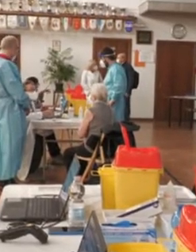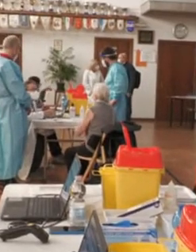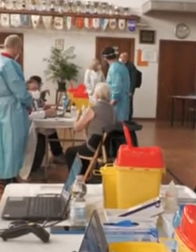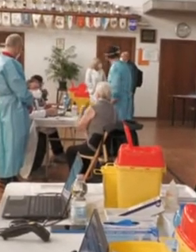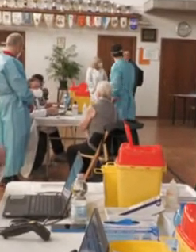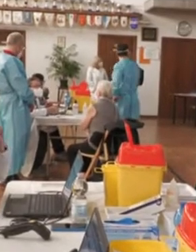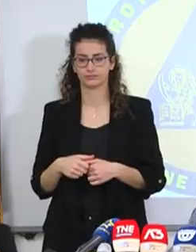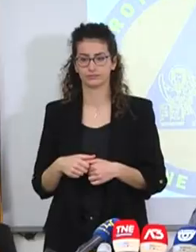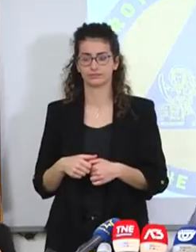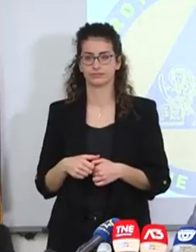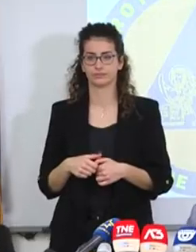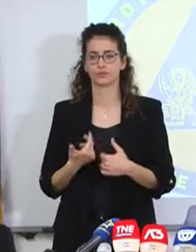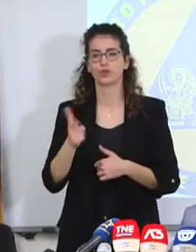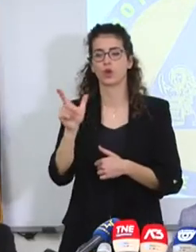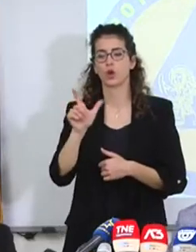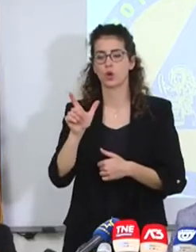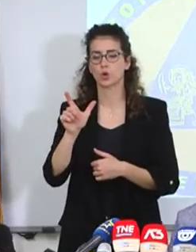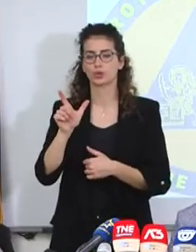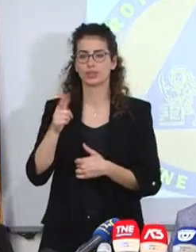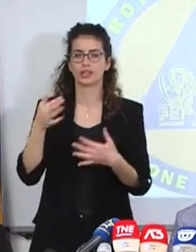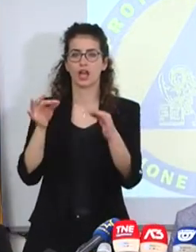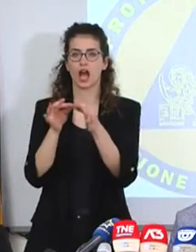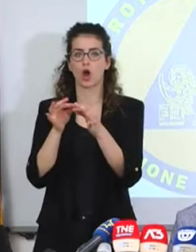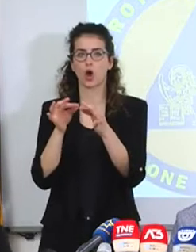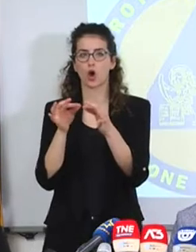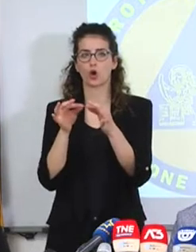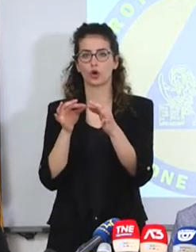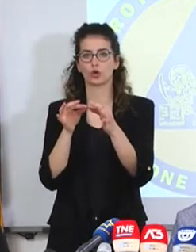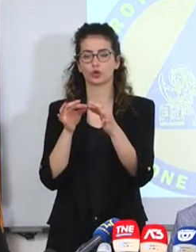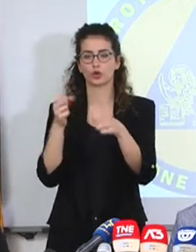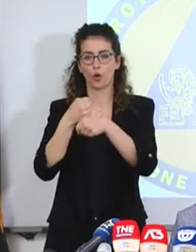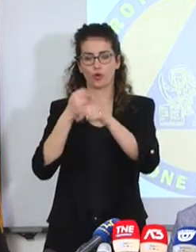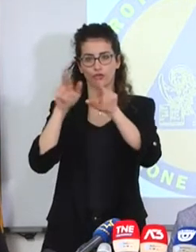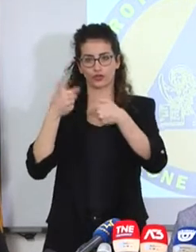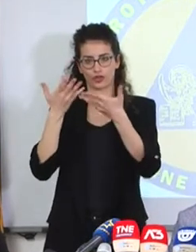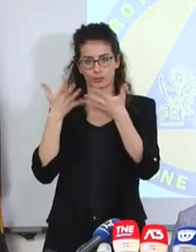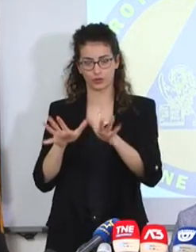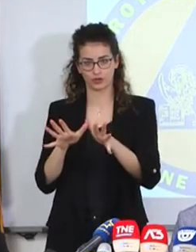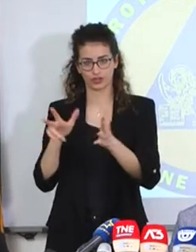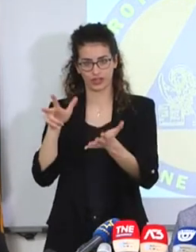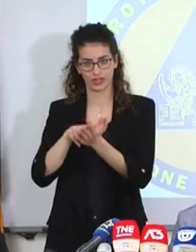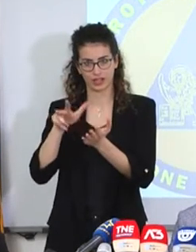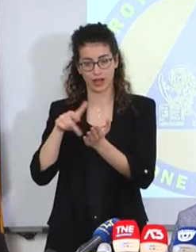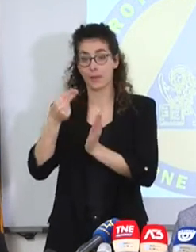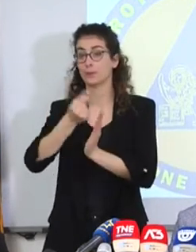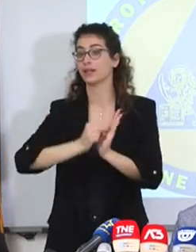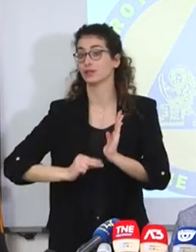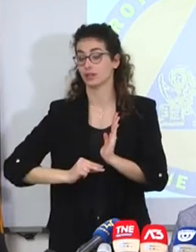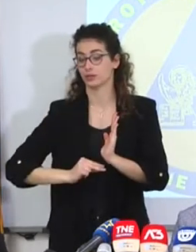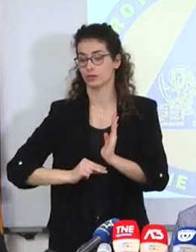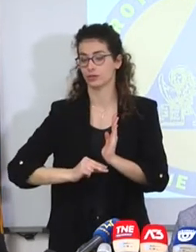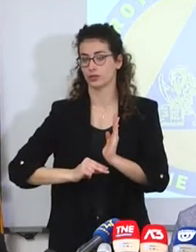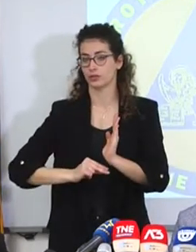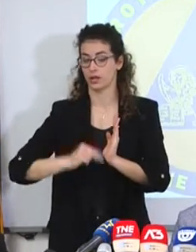'accordo con le farmacie. Lunedì chiudiamo l'accordo con le farmacie per la prenotazione, ma mettiamo